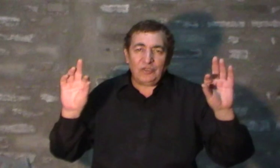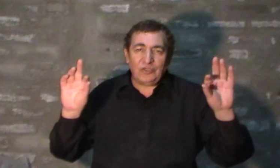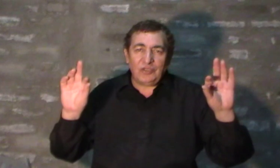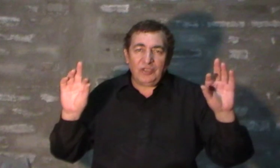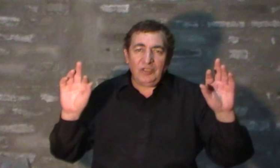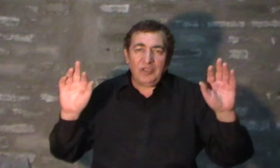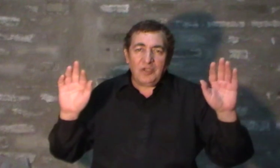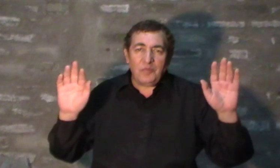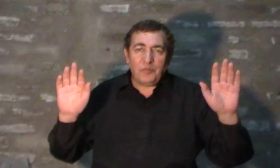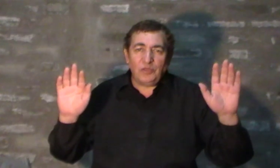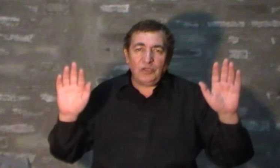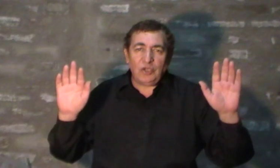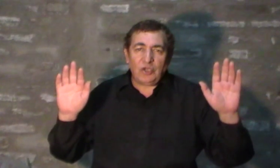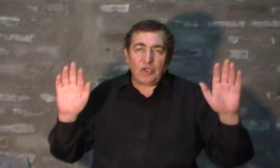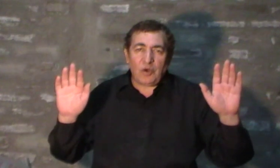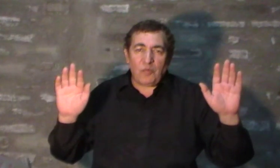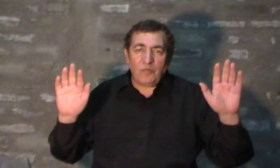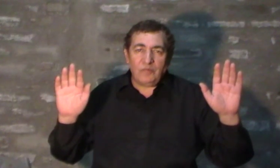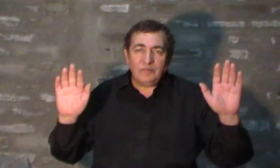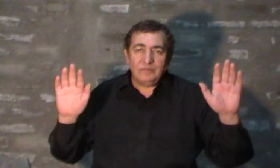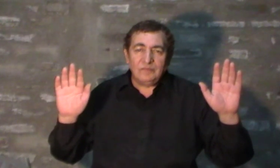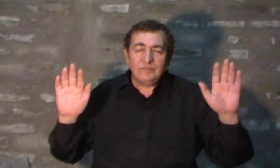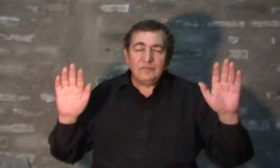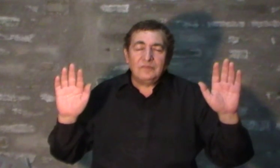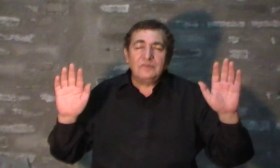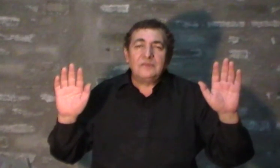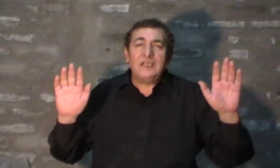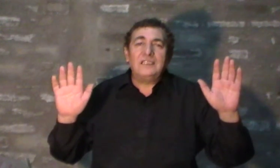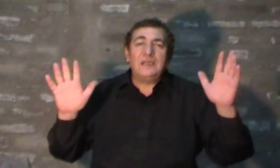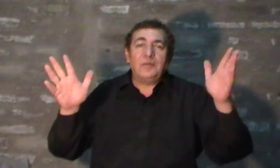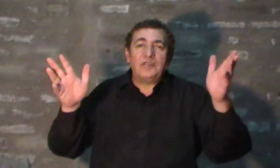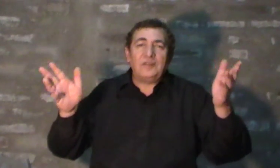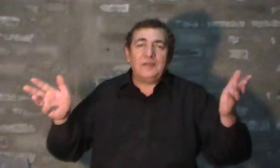danielmarcelogodoy.com hasta la próxima. próxima.